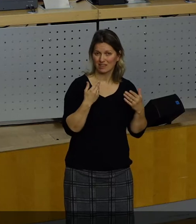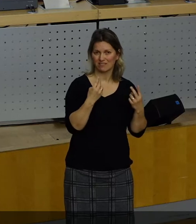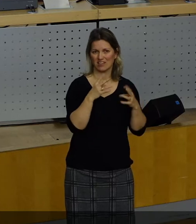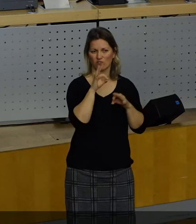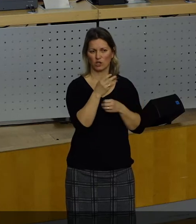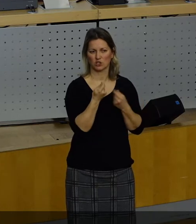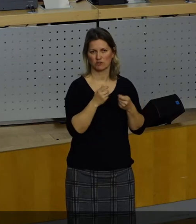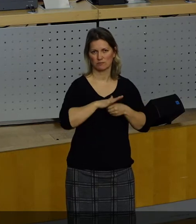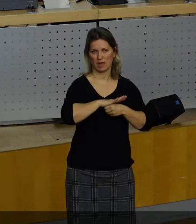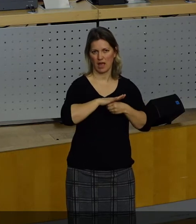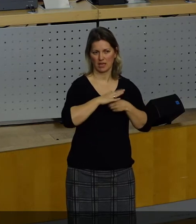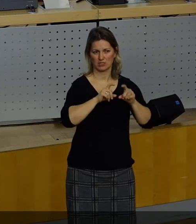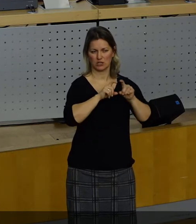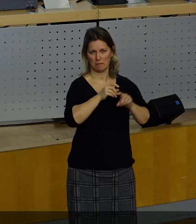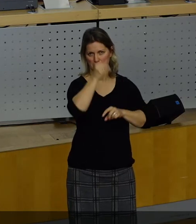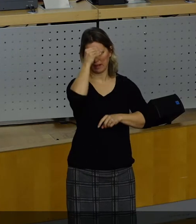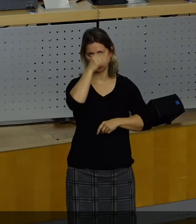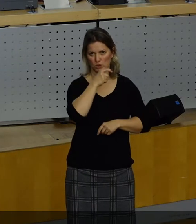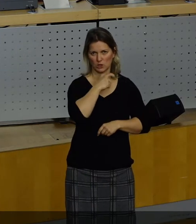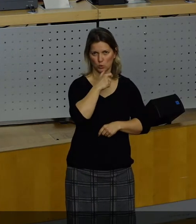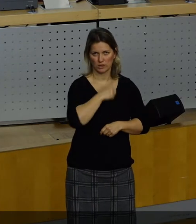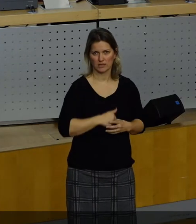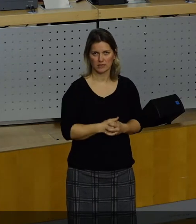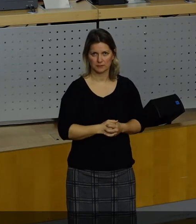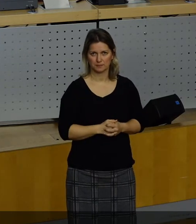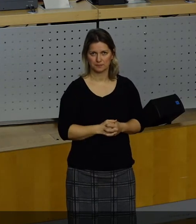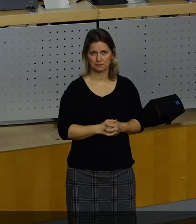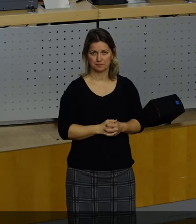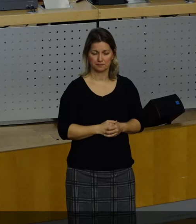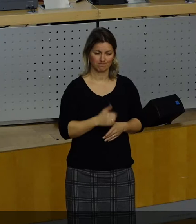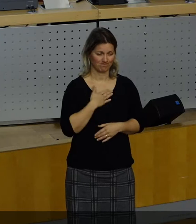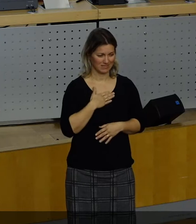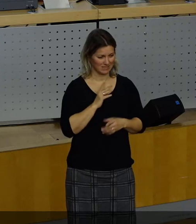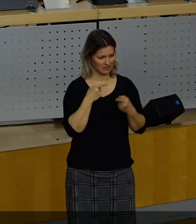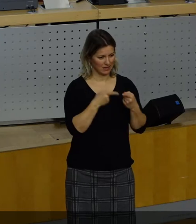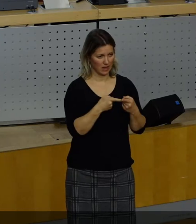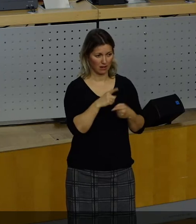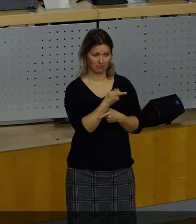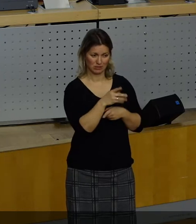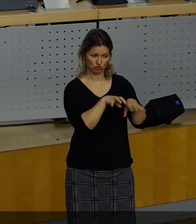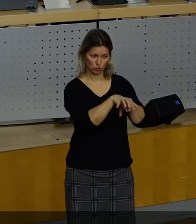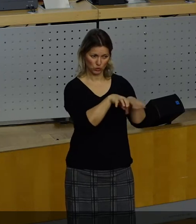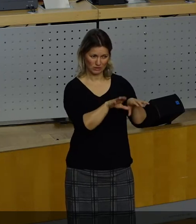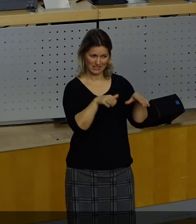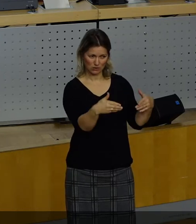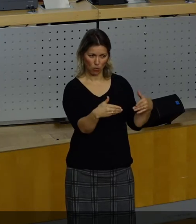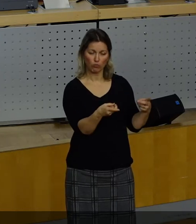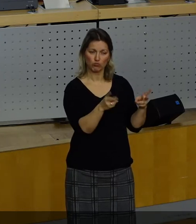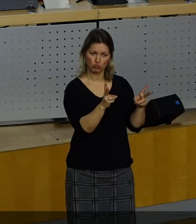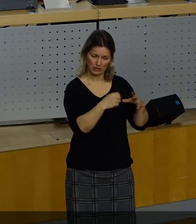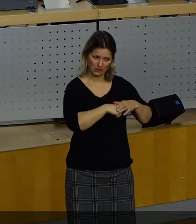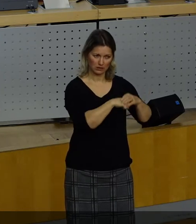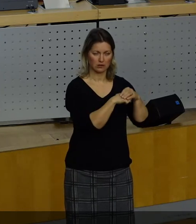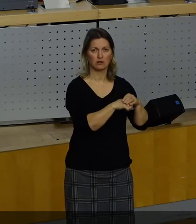Geschäftsbereich Bildung und Jugend. Unser Ziel ist es, bewährte Strukturen zu stärken und gleichzeitig